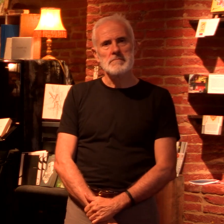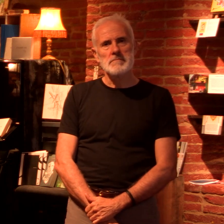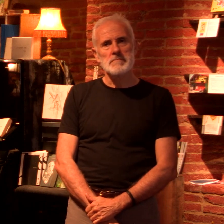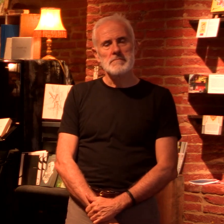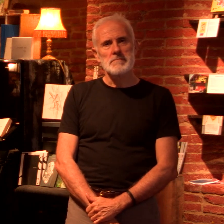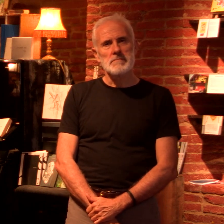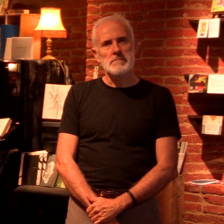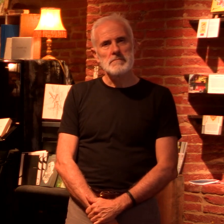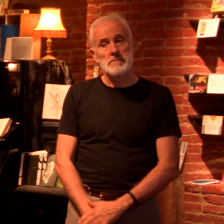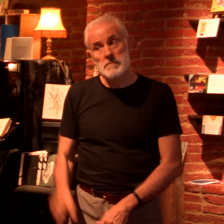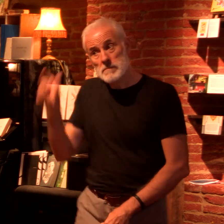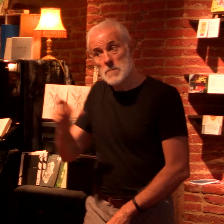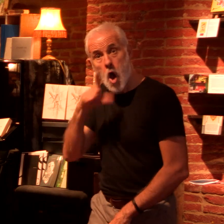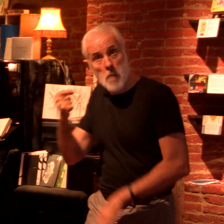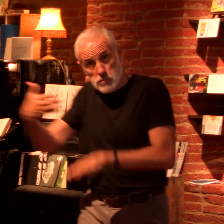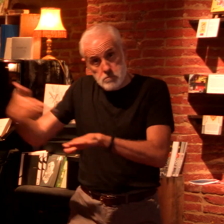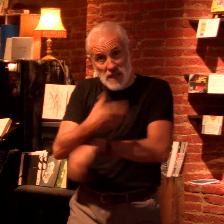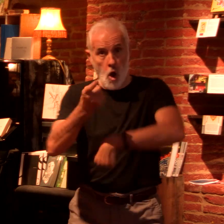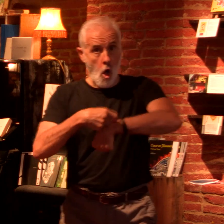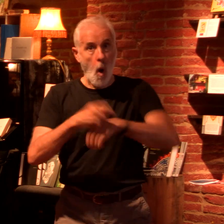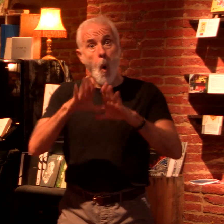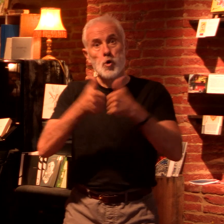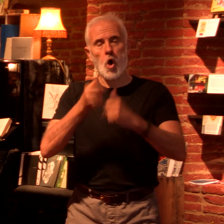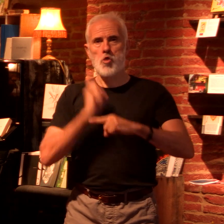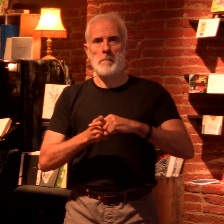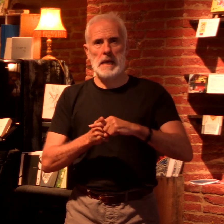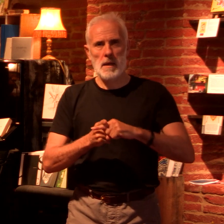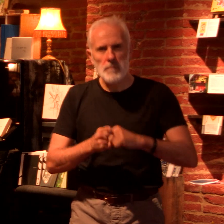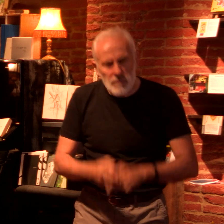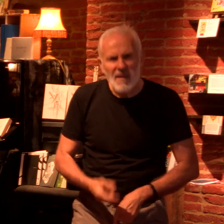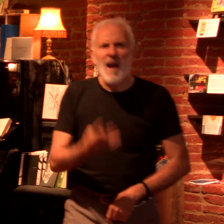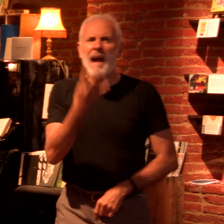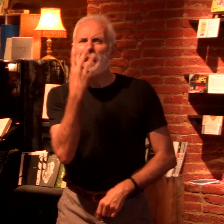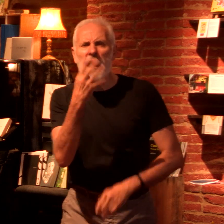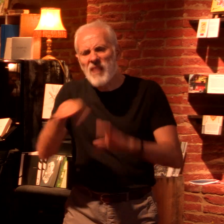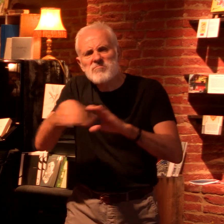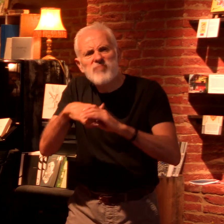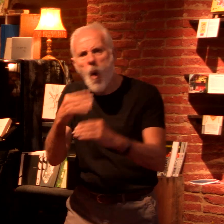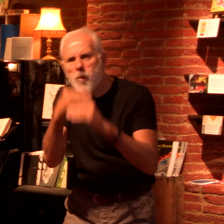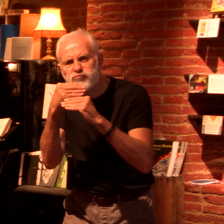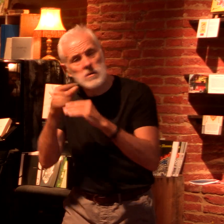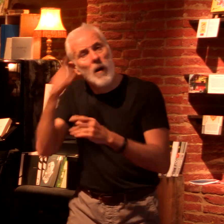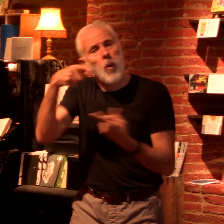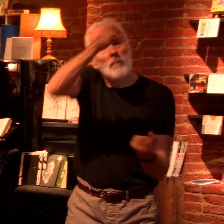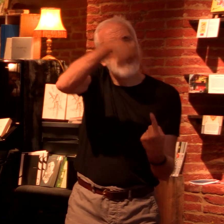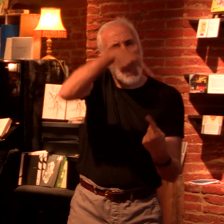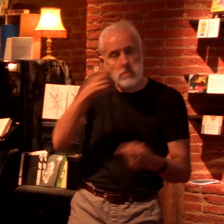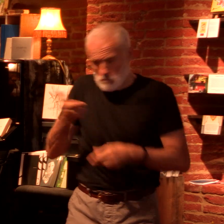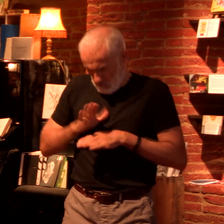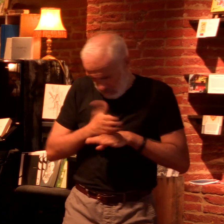Ils passent à la supérette à 11h30. Ils prennent 4 cheeseburgers micro-ondables. Ils les préparent, ils ont l'impression de